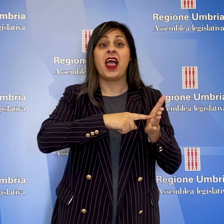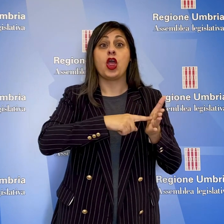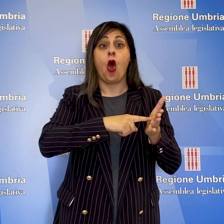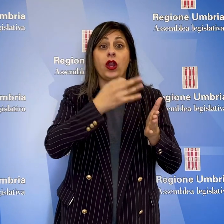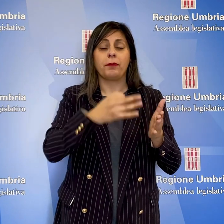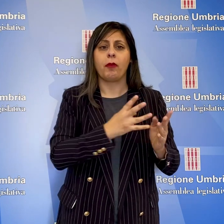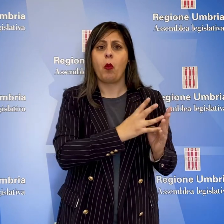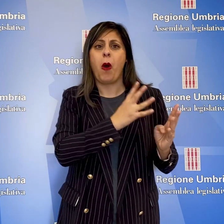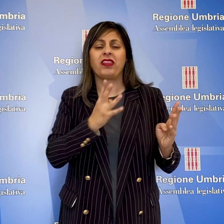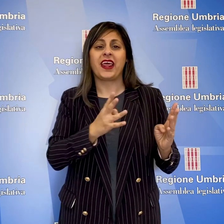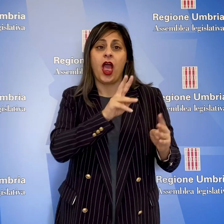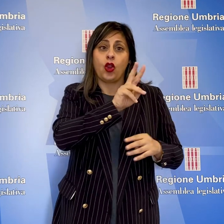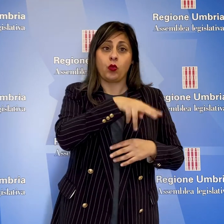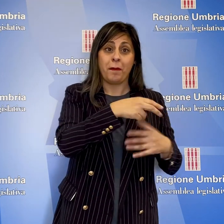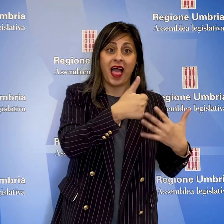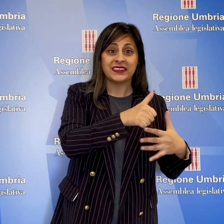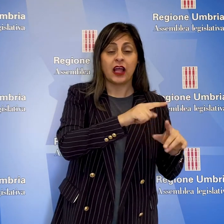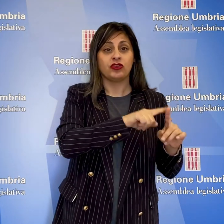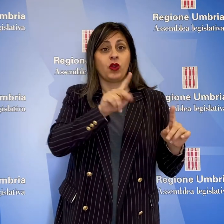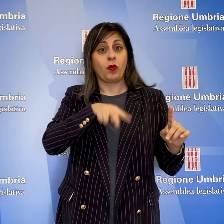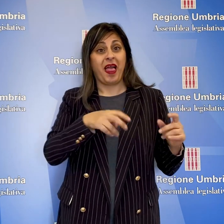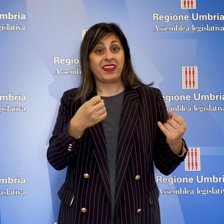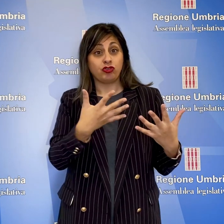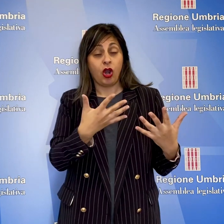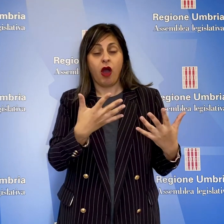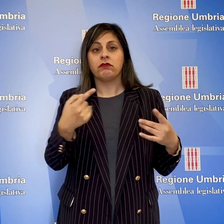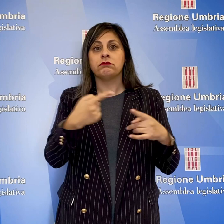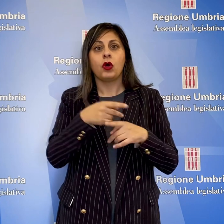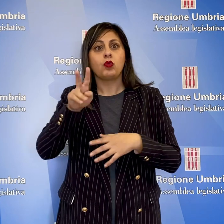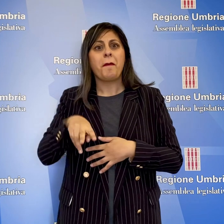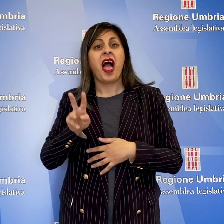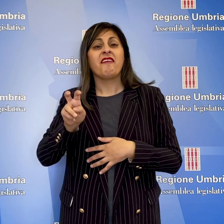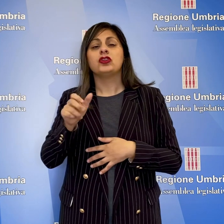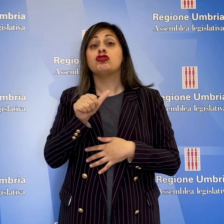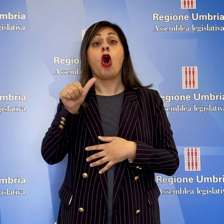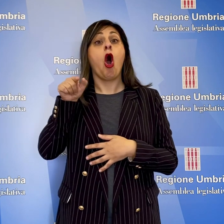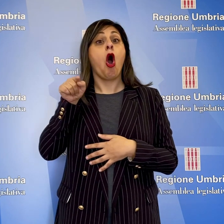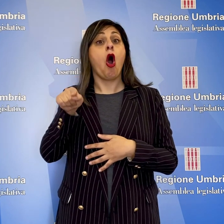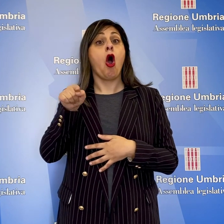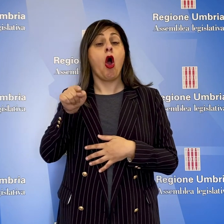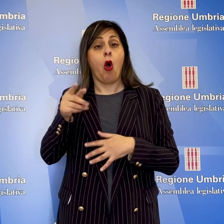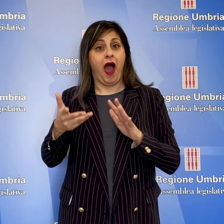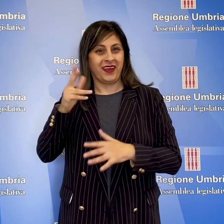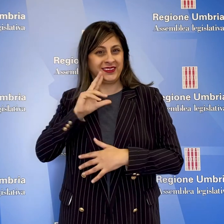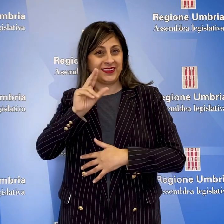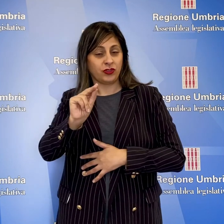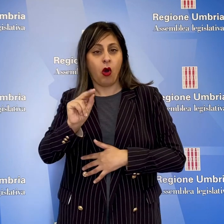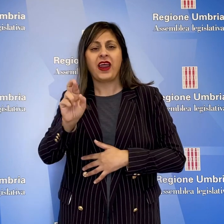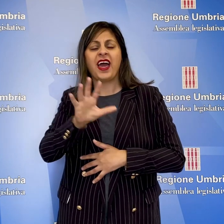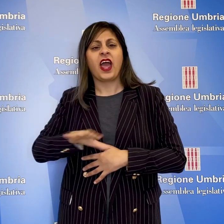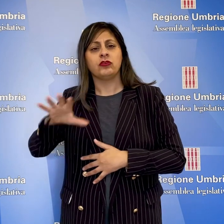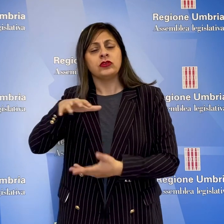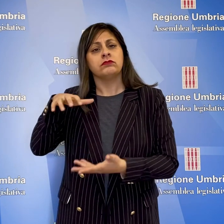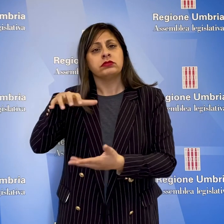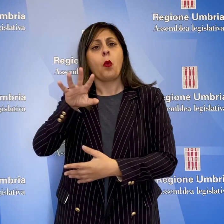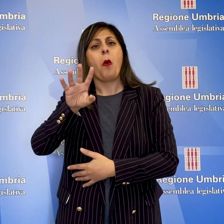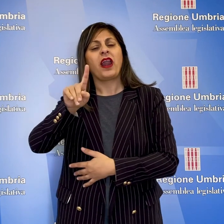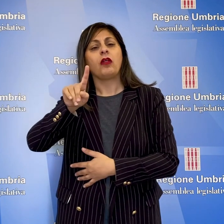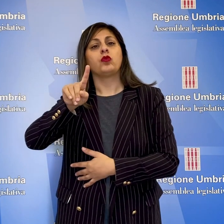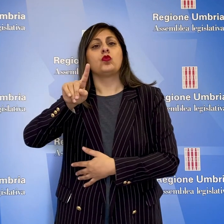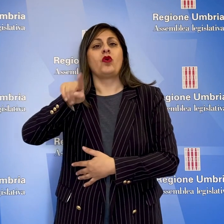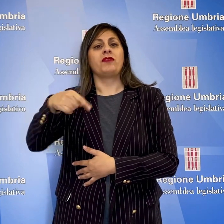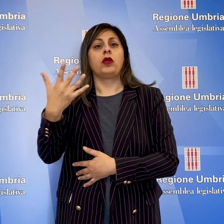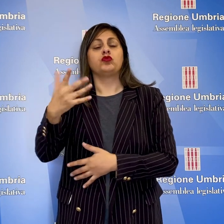impiegati nel quadriennio 2016-2019, solo nel 2020, ha detto l'assessore, la regione ha stanziato